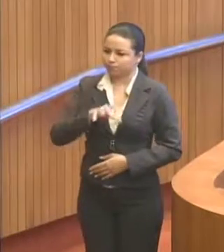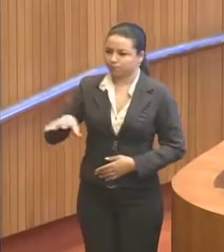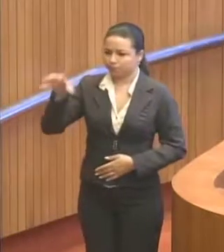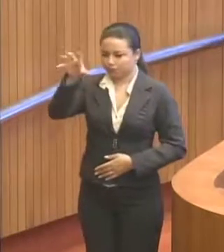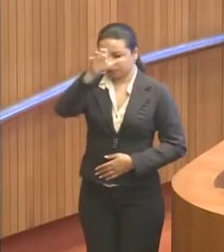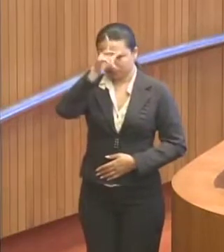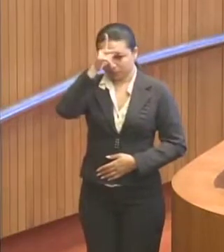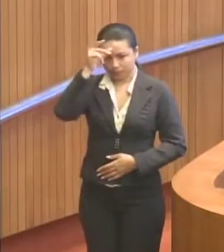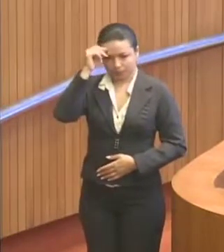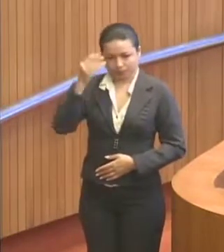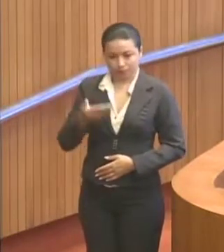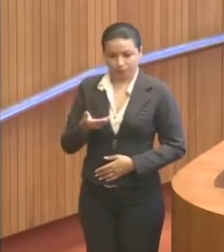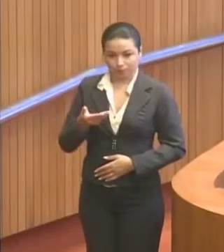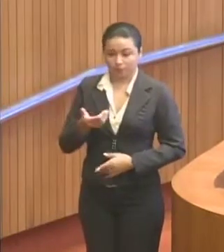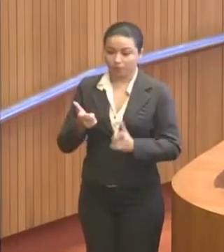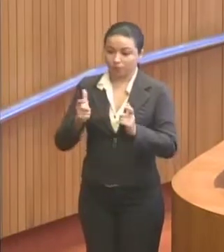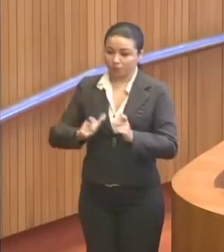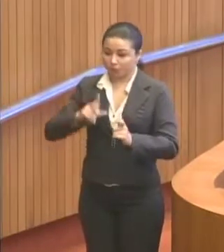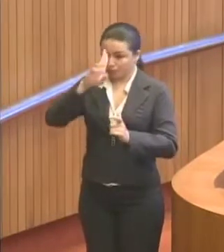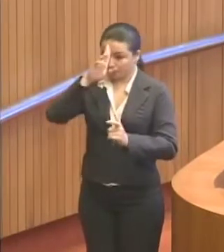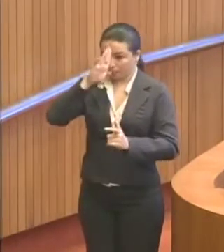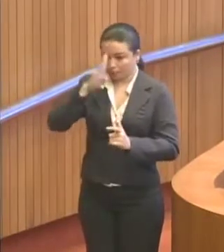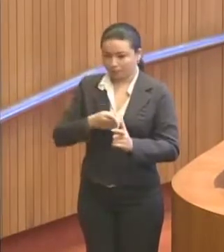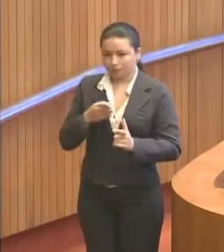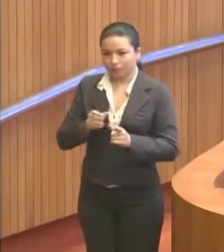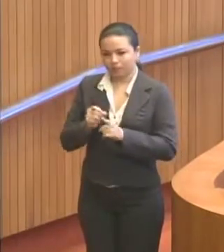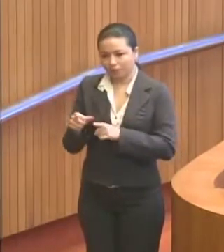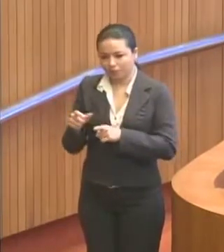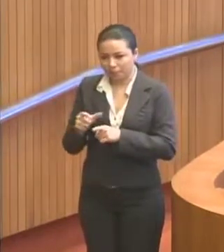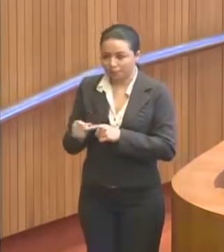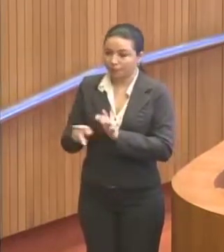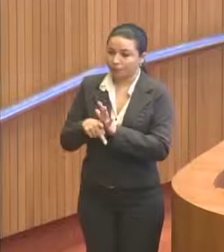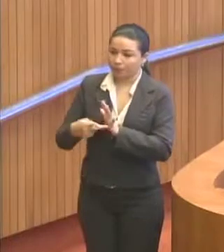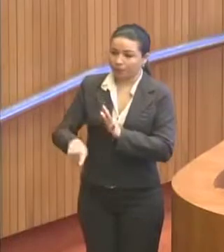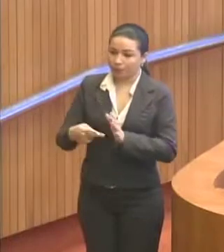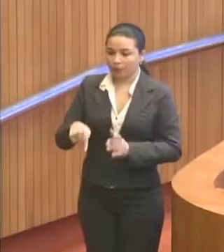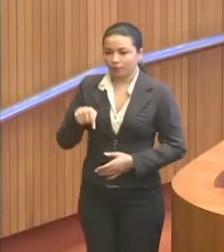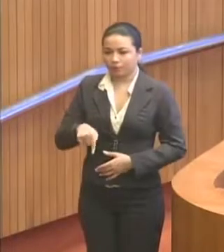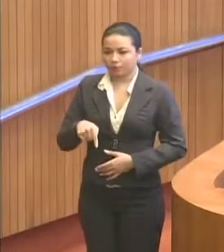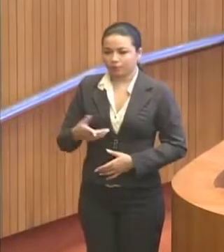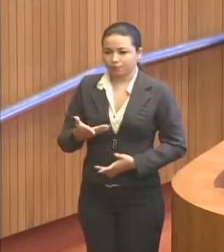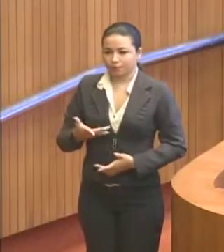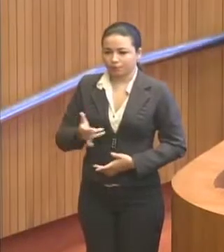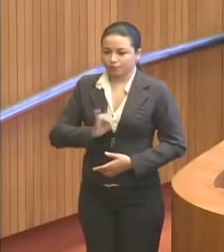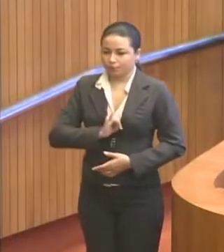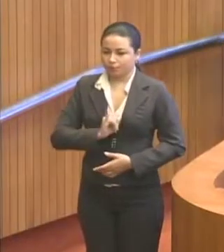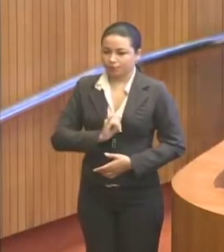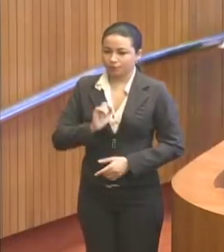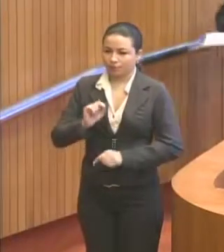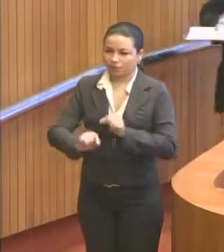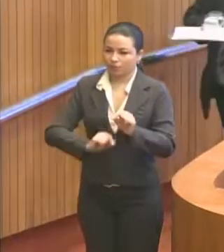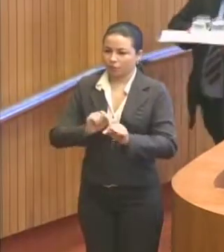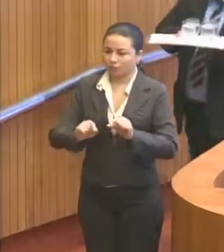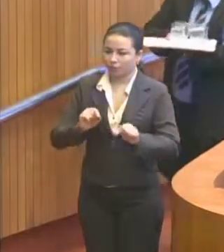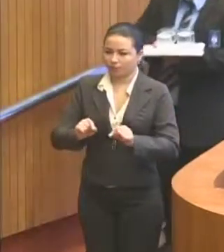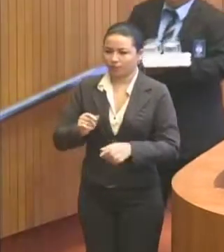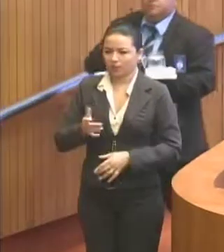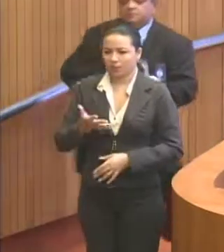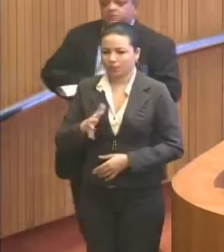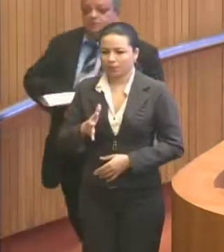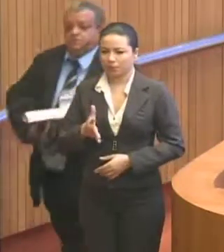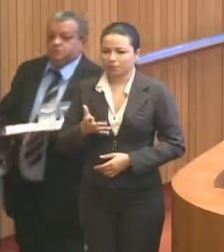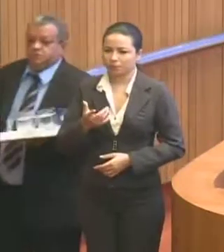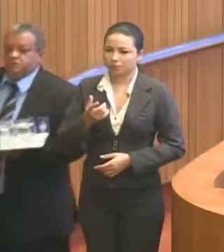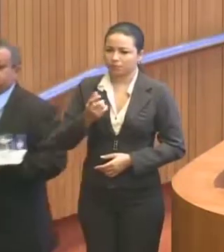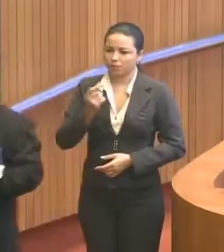nas cidades de Pinheiro e na cidade de Imperatriz, onde, partir de sexta-feira, dia